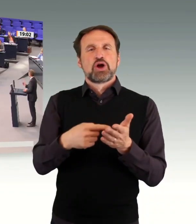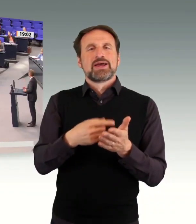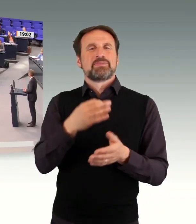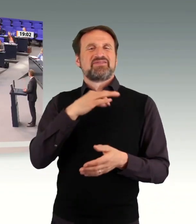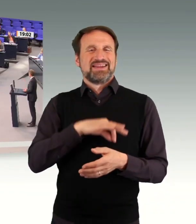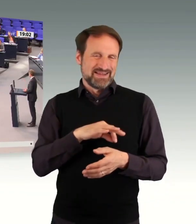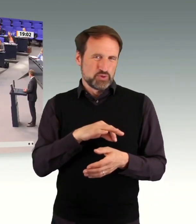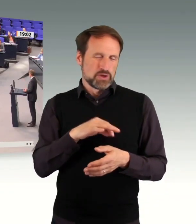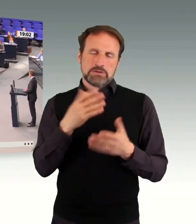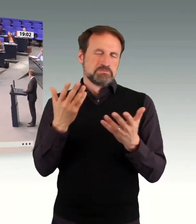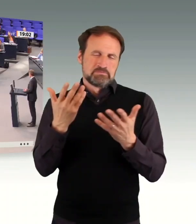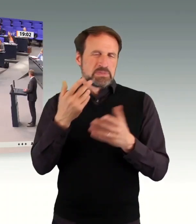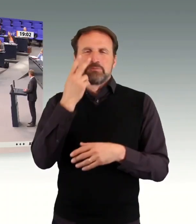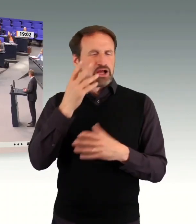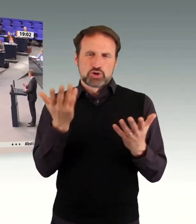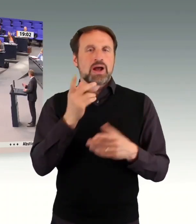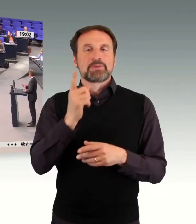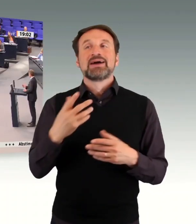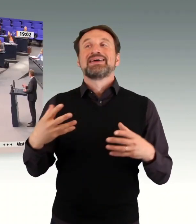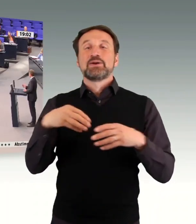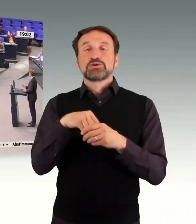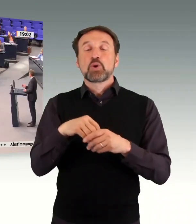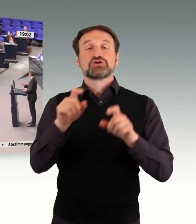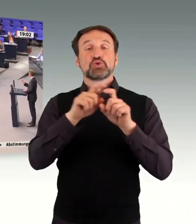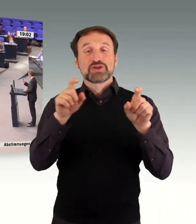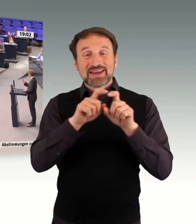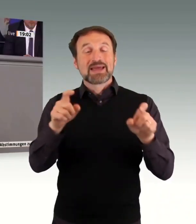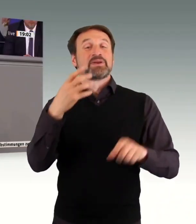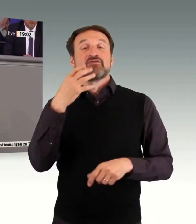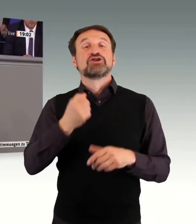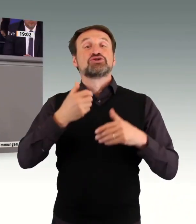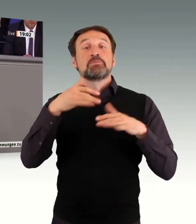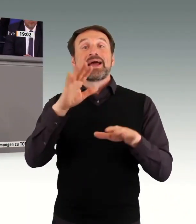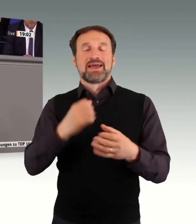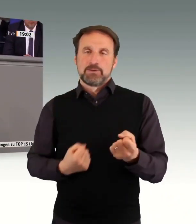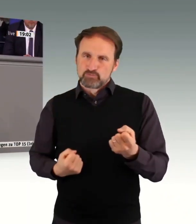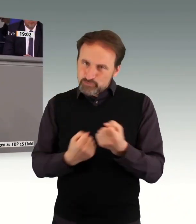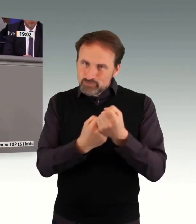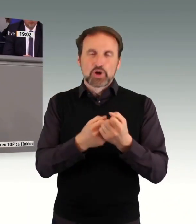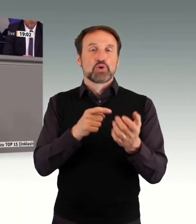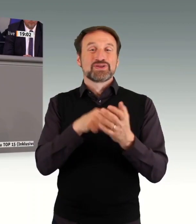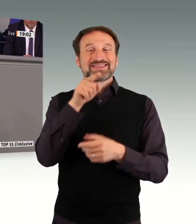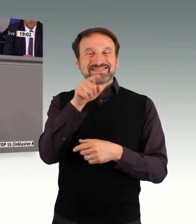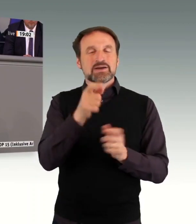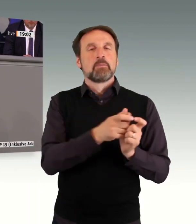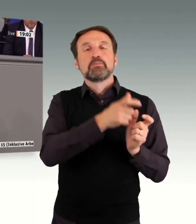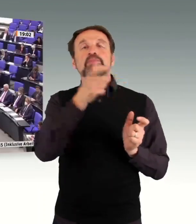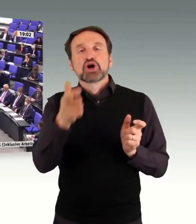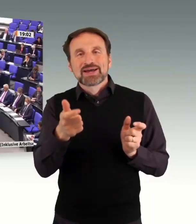jeden Fall sind wir uns einig, dass wir die Inklusionsunternehmen deutlich stärken wollen, weil sie eine Brücke im ersten Arbeitsmarkt sind.